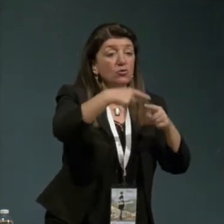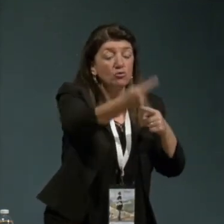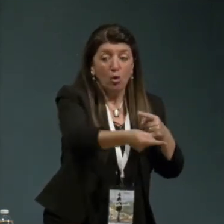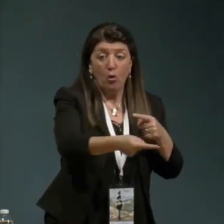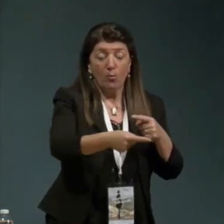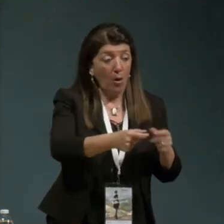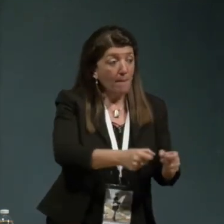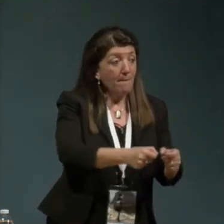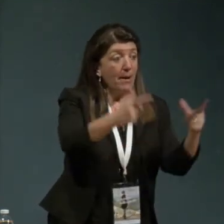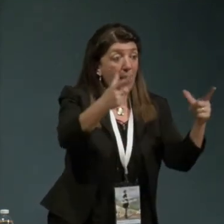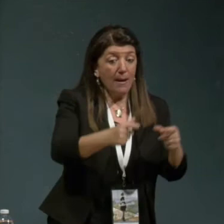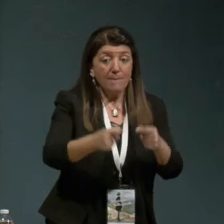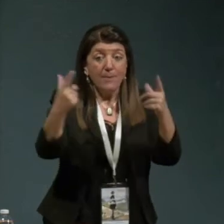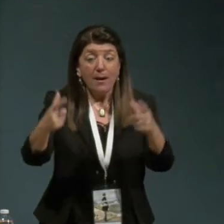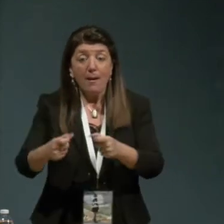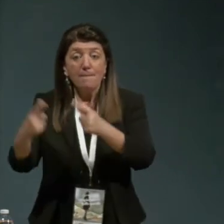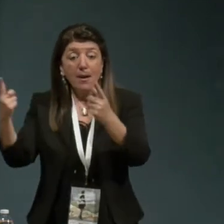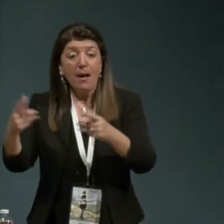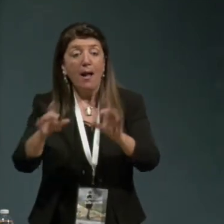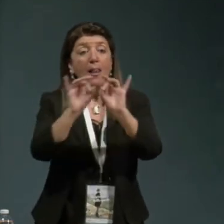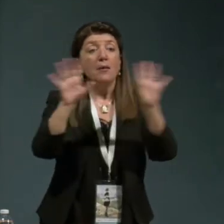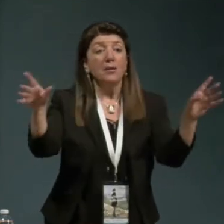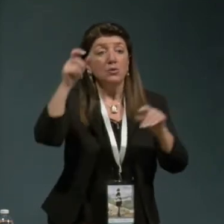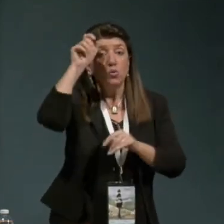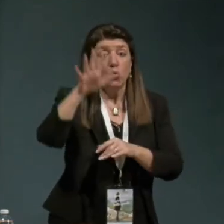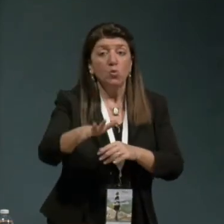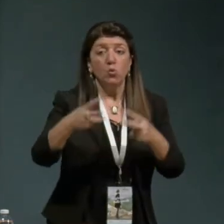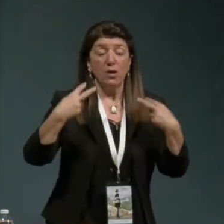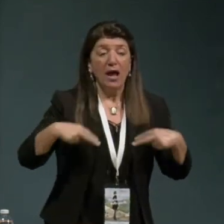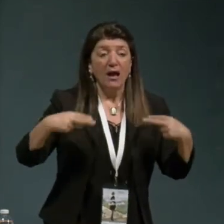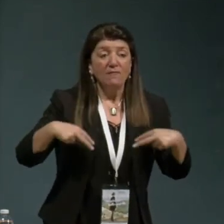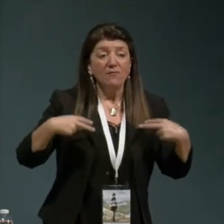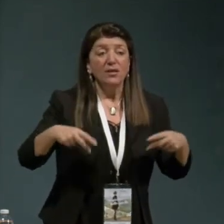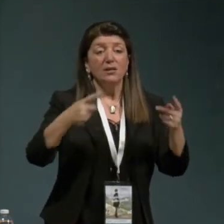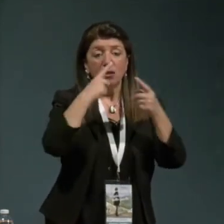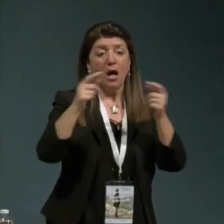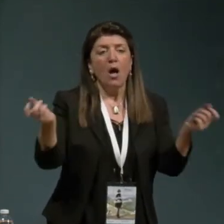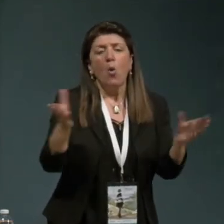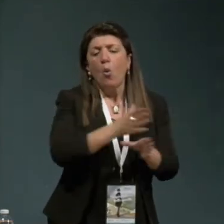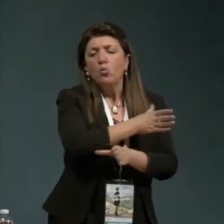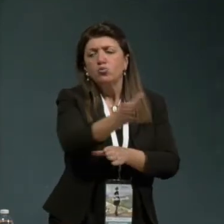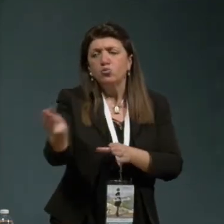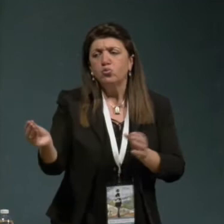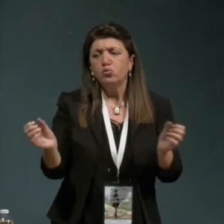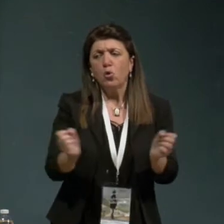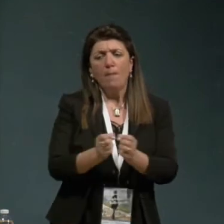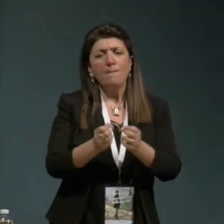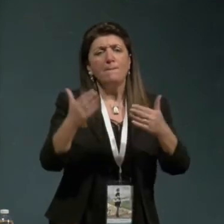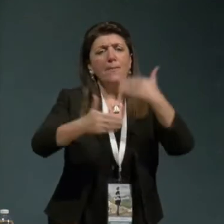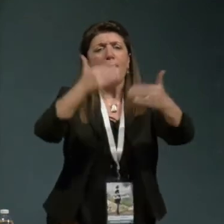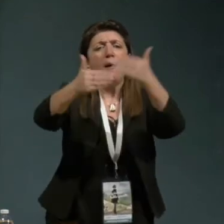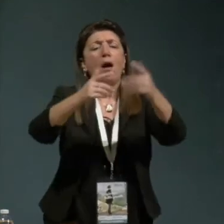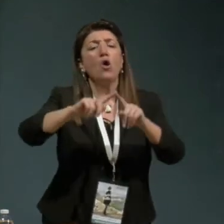di liberazione della coutume della vita si sviluppo dopo 68 molti cose